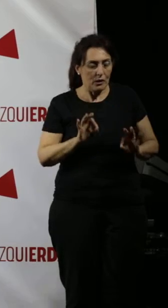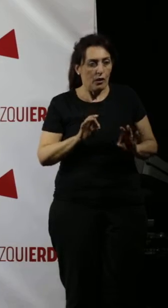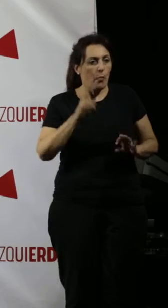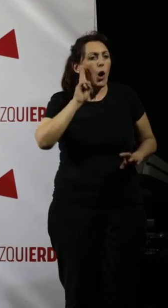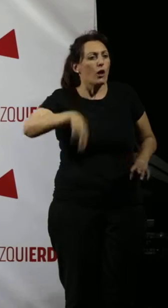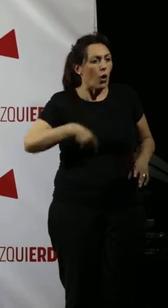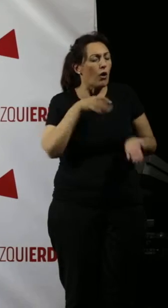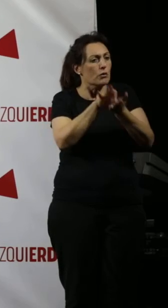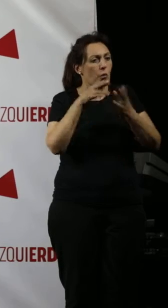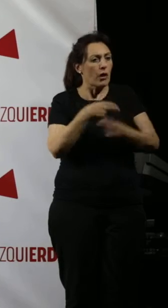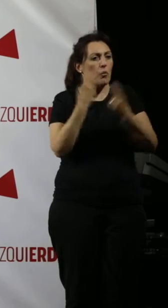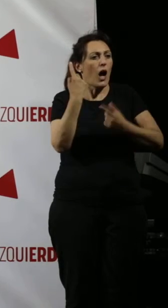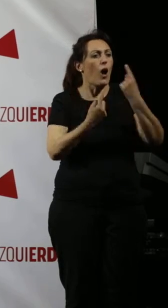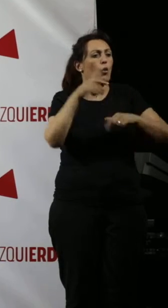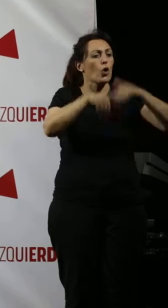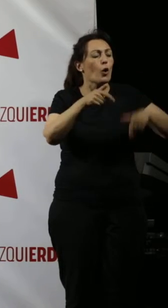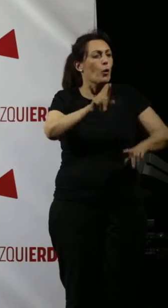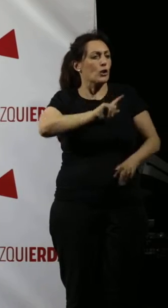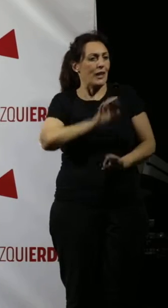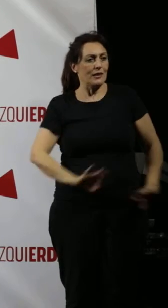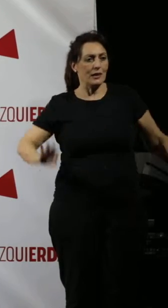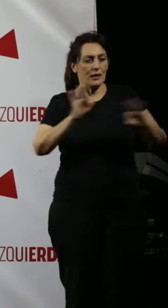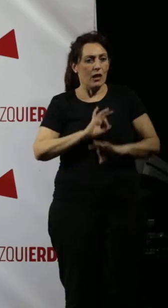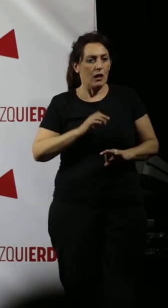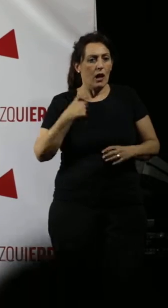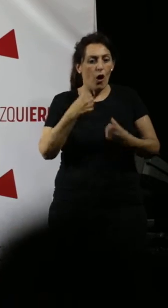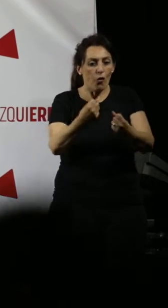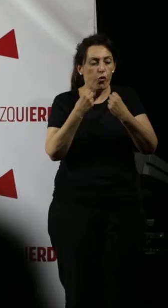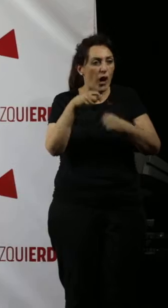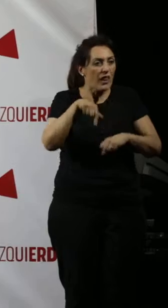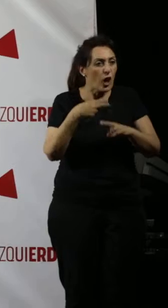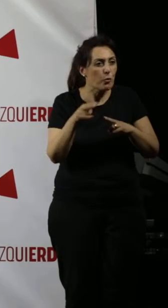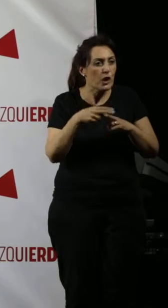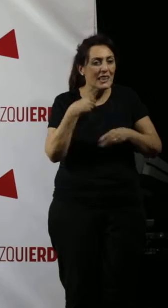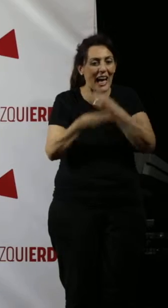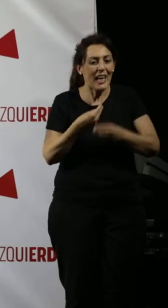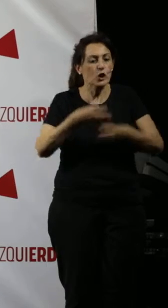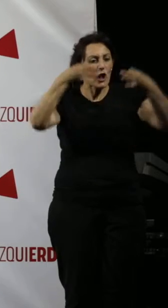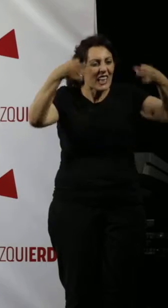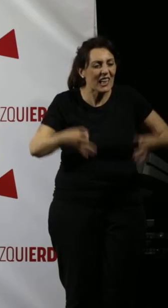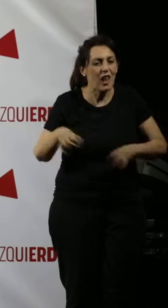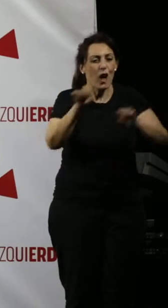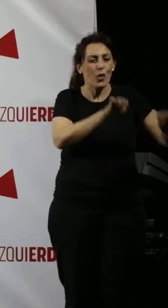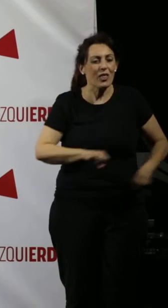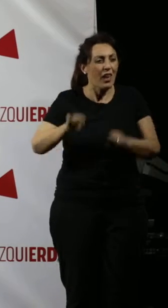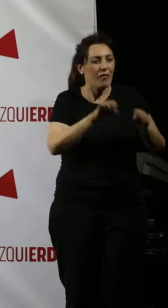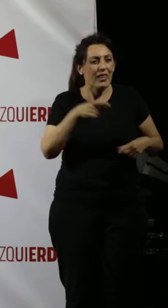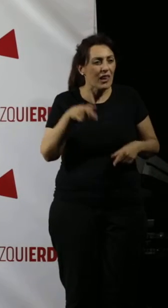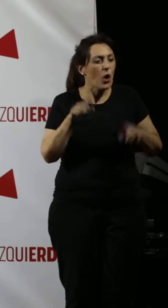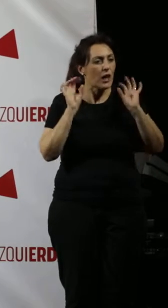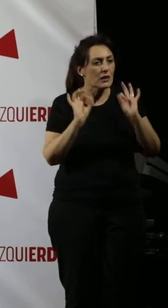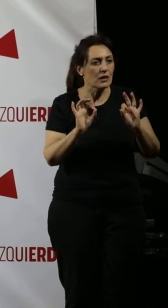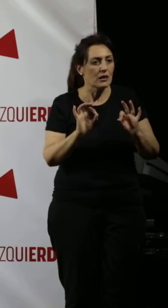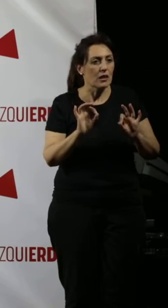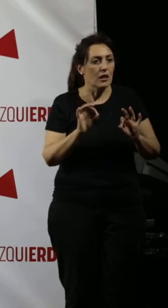nos lo reconozcan incluso los que no nos votan. No ha habido una fuerza que con los hechos haya defendido con más tesón, incluso